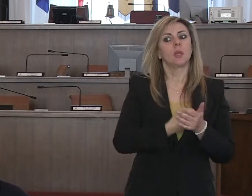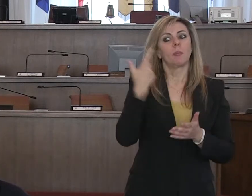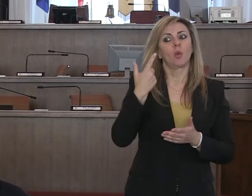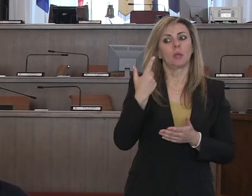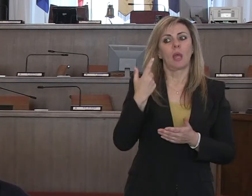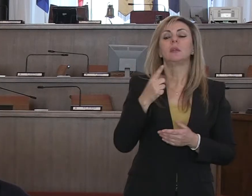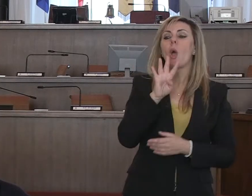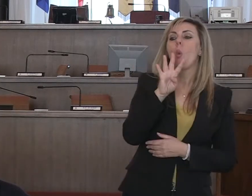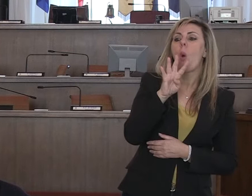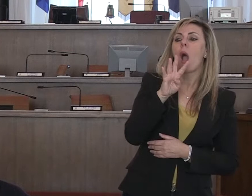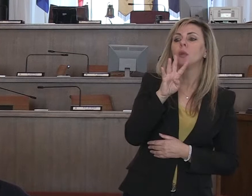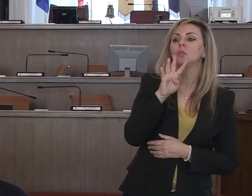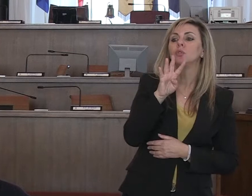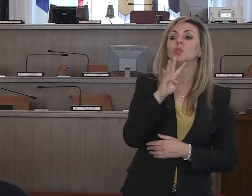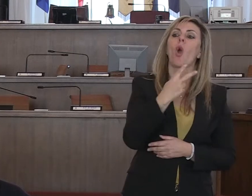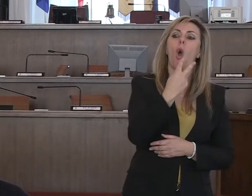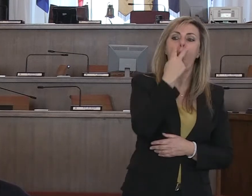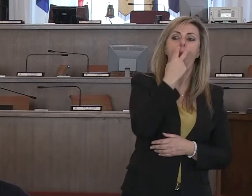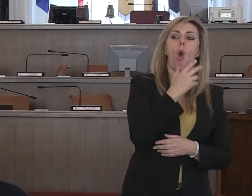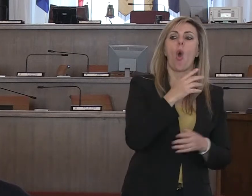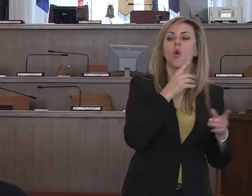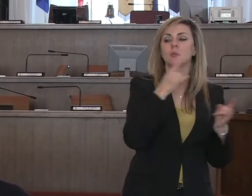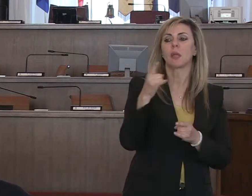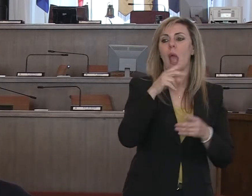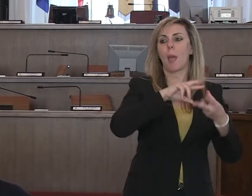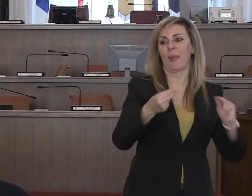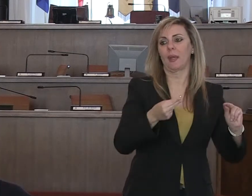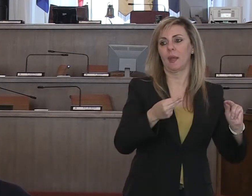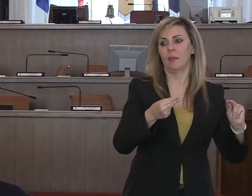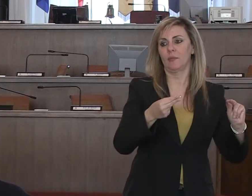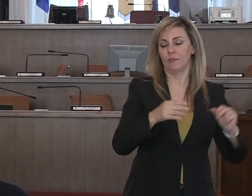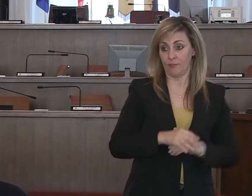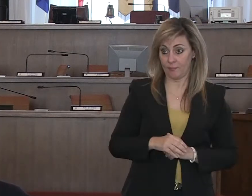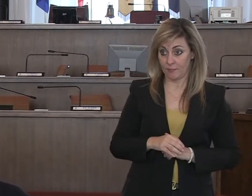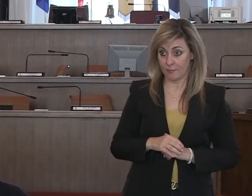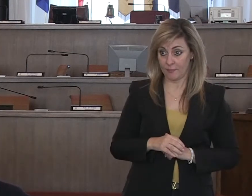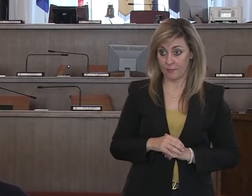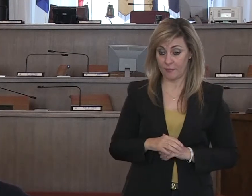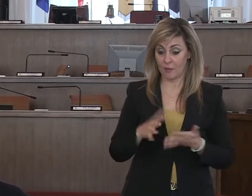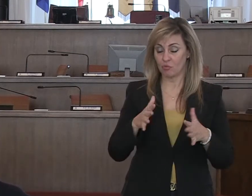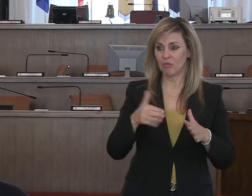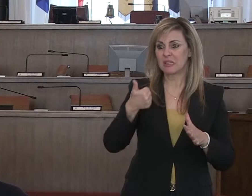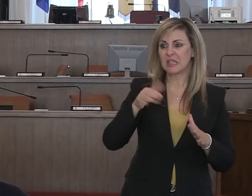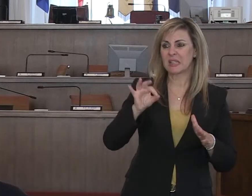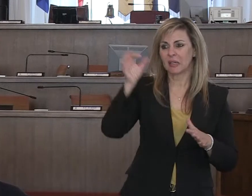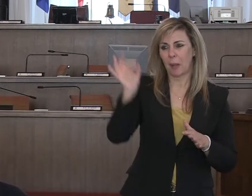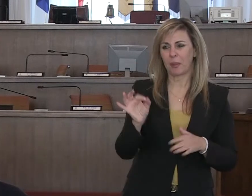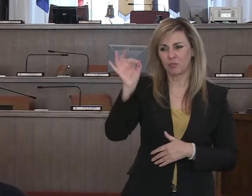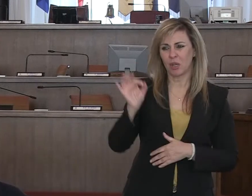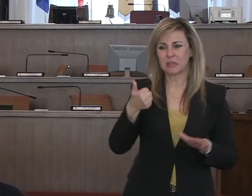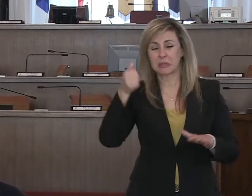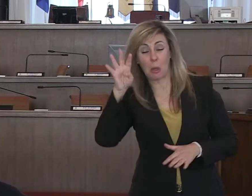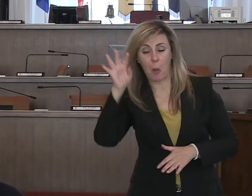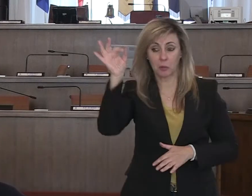4 sono intubati nell'ospedale di Penne. Quindi circa il 60%, più del 60%, il 64